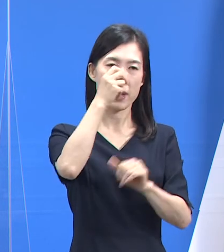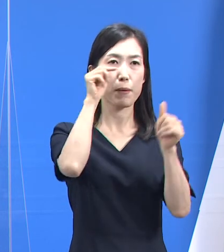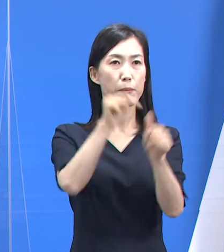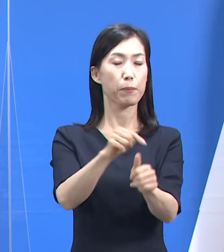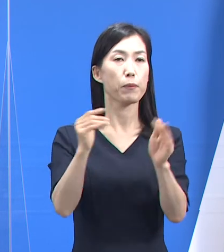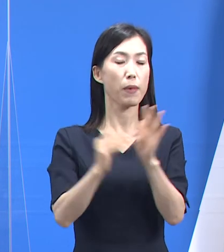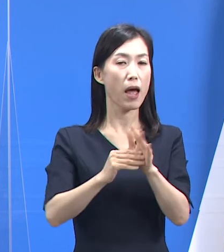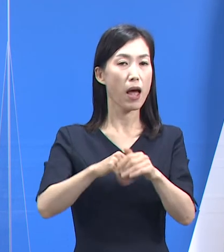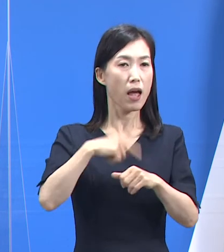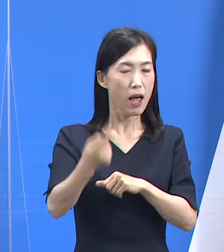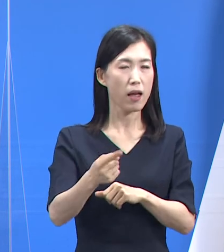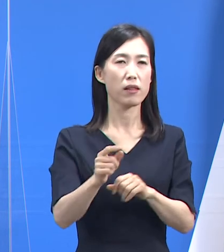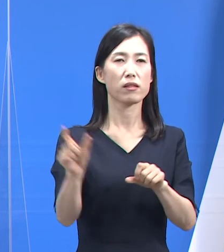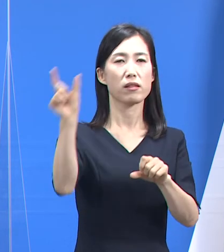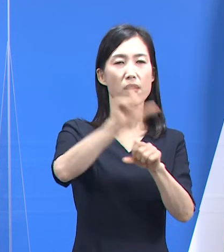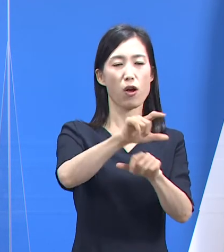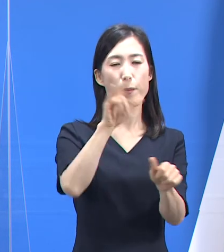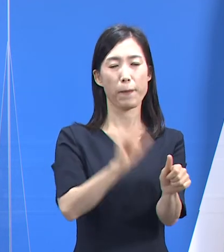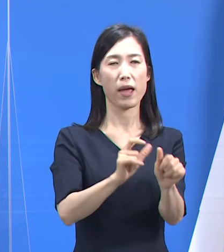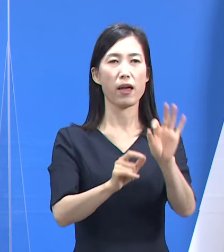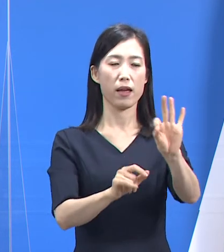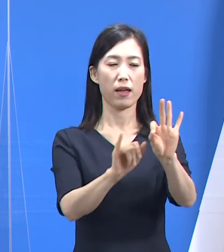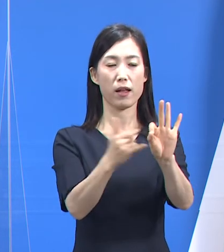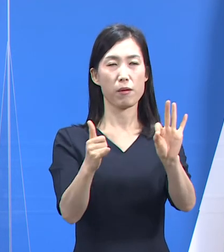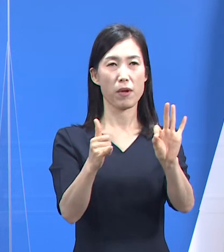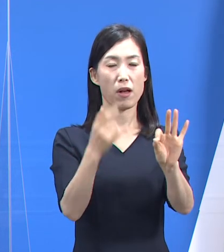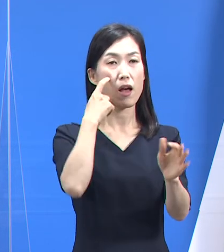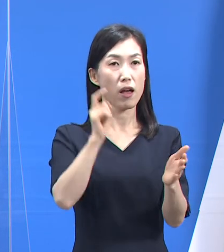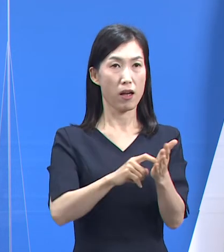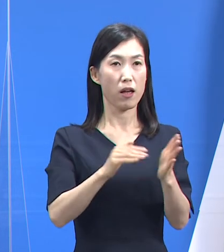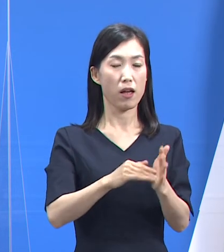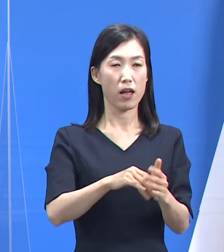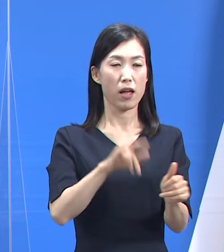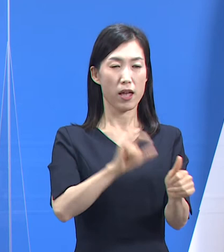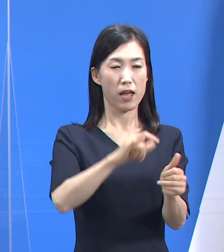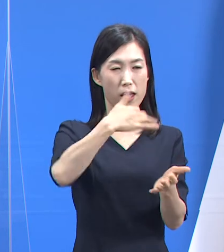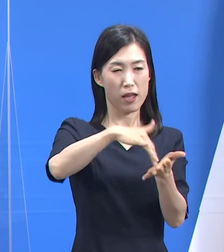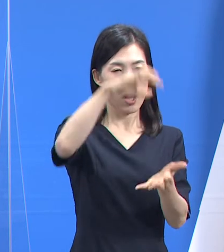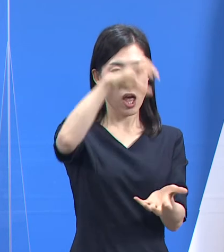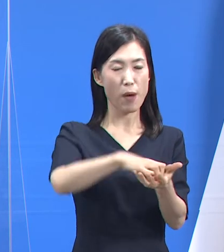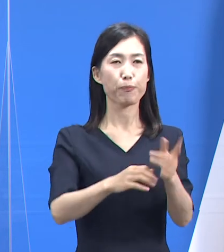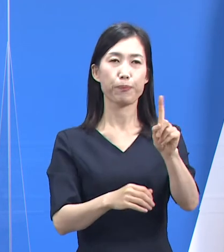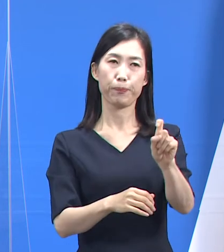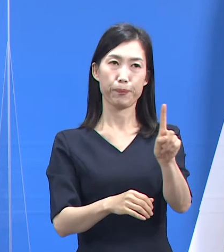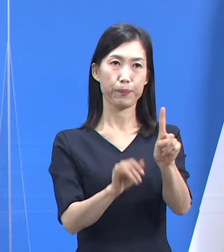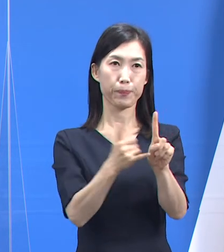이후 10명의 추가 영성자가 확인되었고 확진자는 모두 11명입니다.